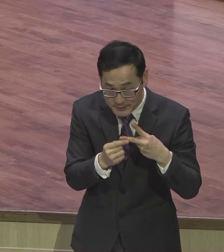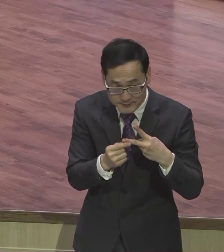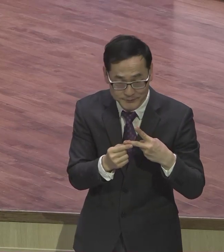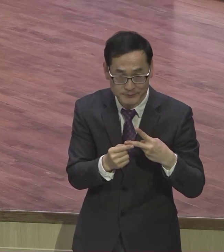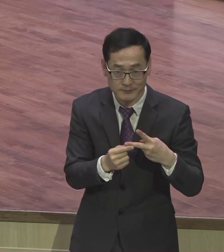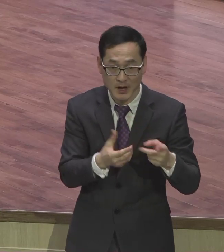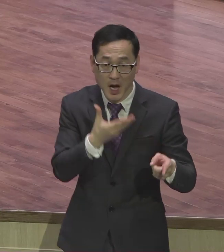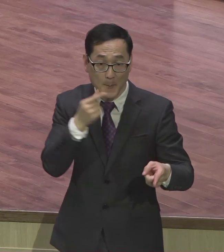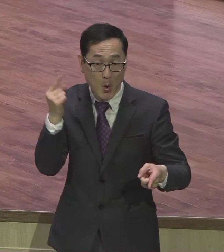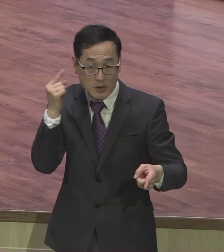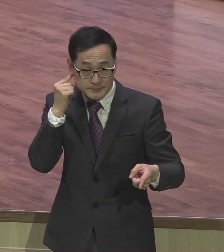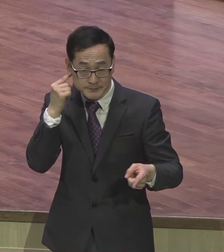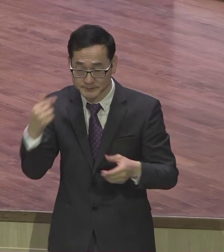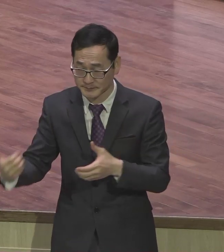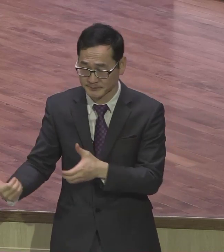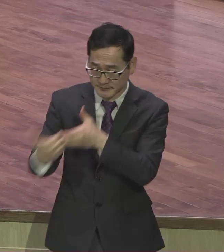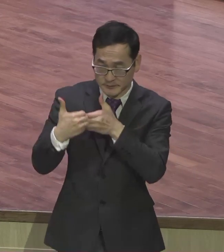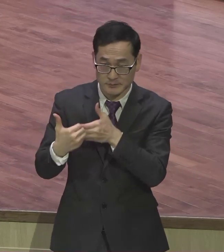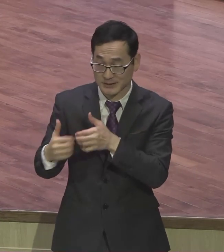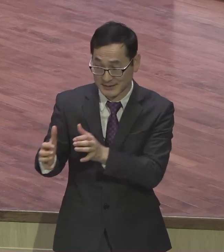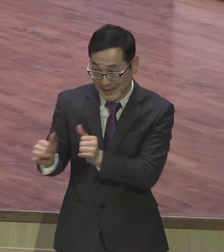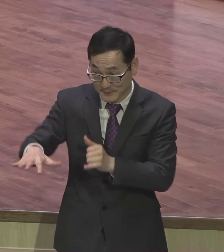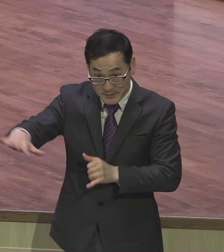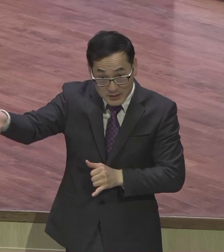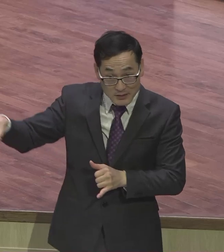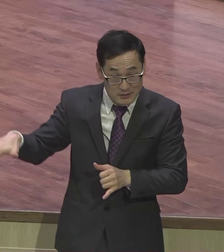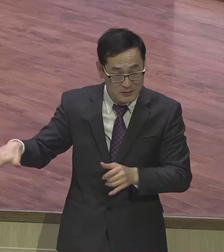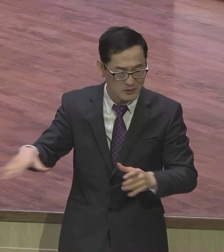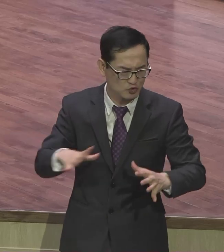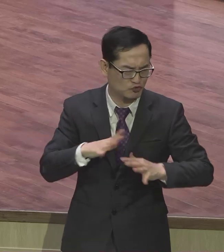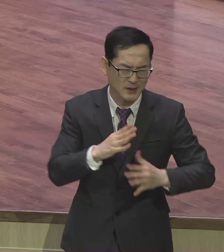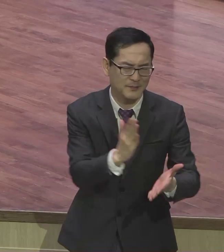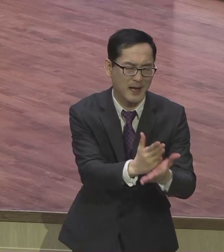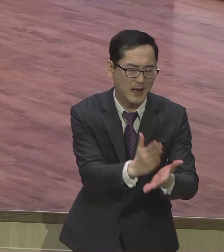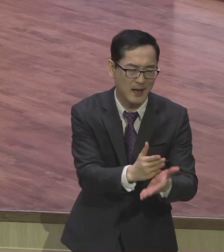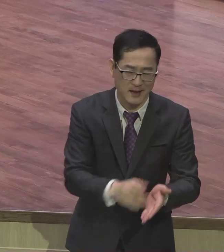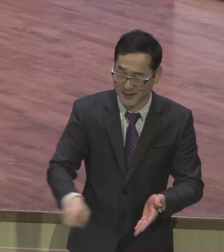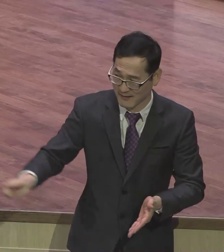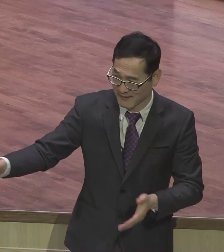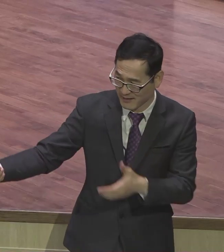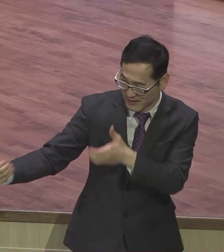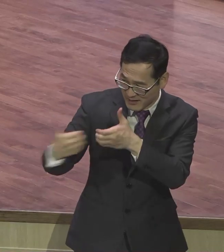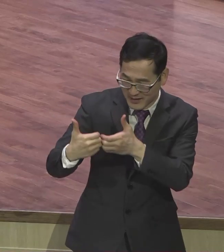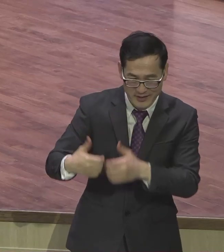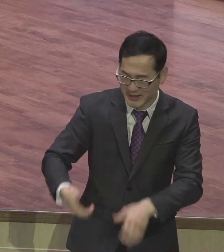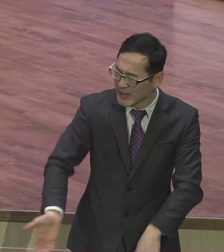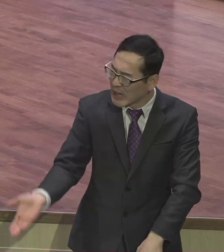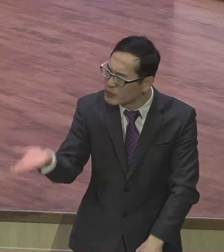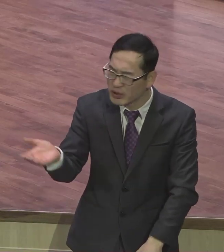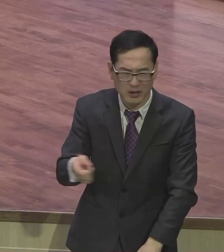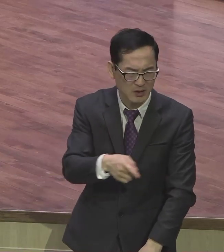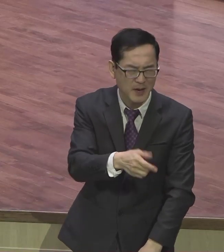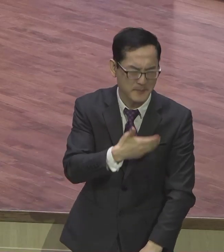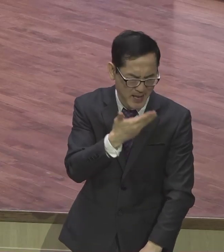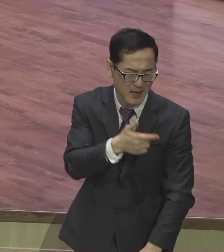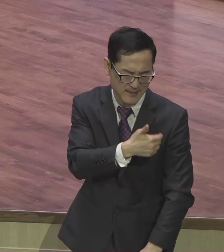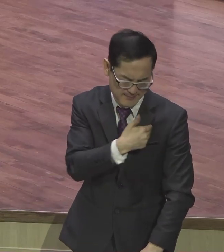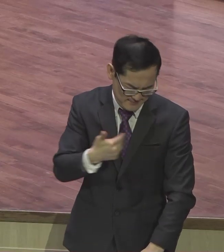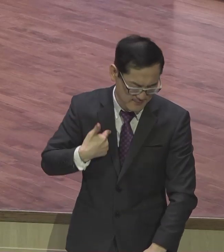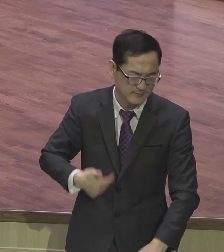자들에 대해서 결코 두려워하지 마라 복음에 대적하는 담대하게 생활하는 것이